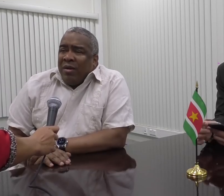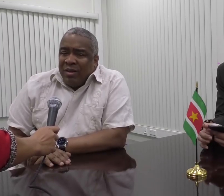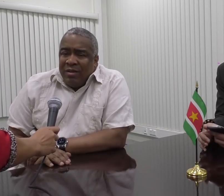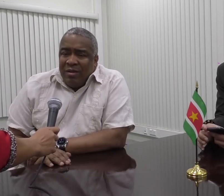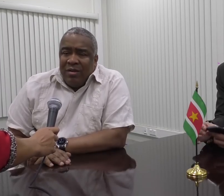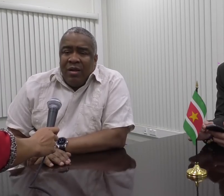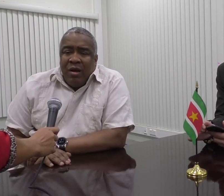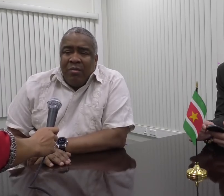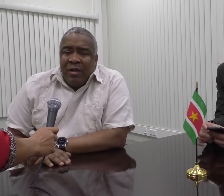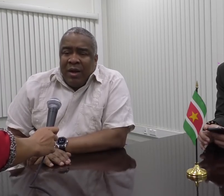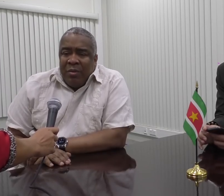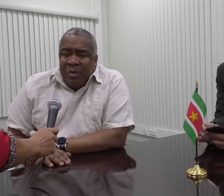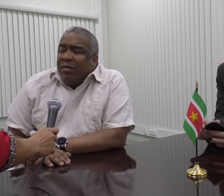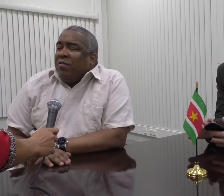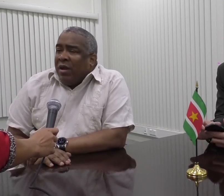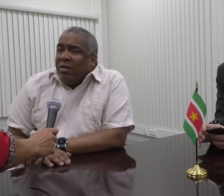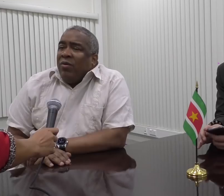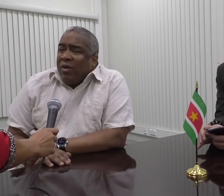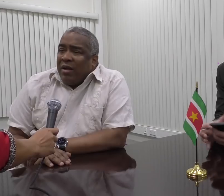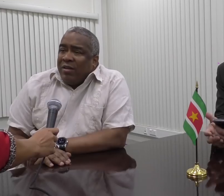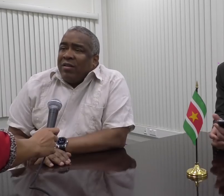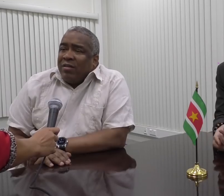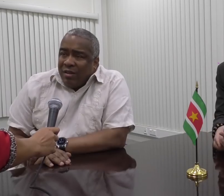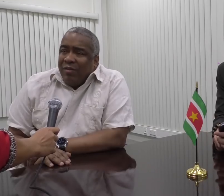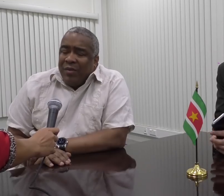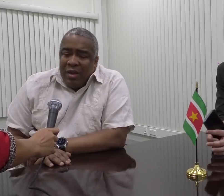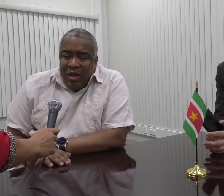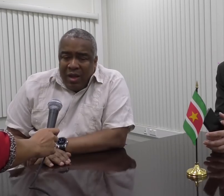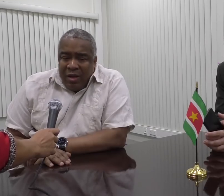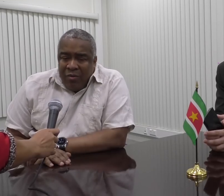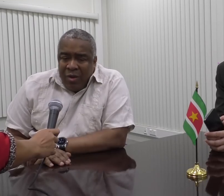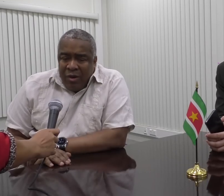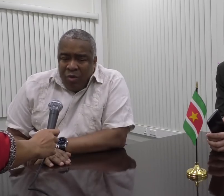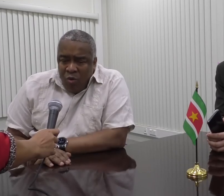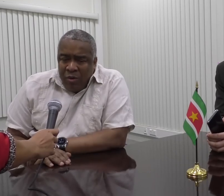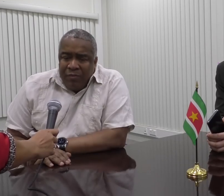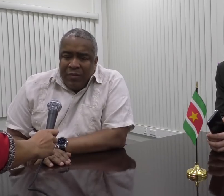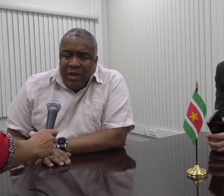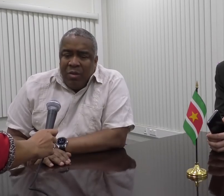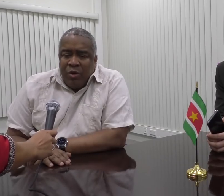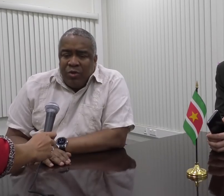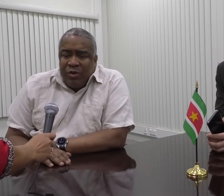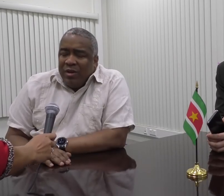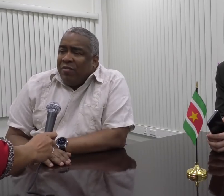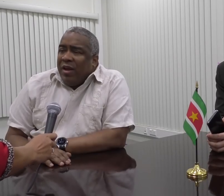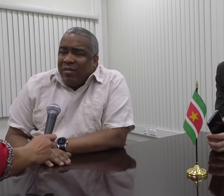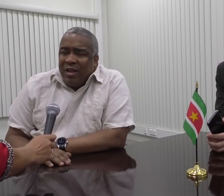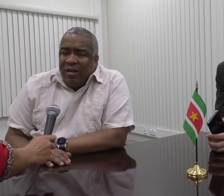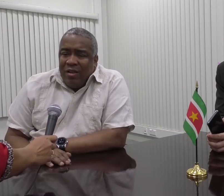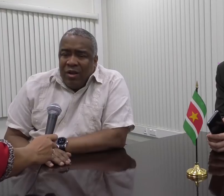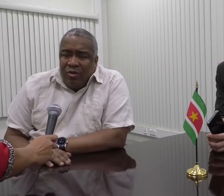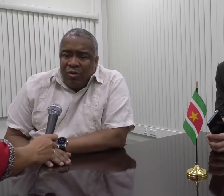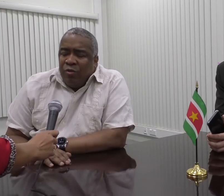de centrale bank zitten, omdat de RMB's in feite gewoon daar zitten te zitten. En wij willen ook die importen uit China